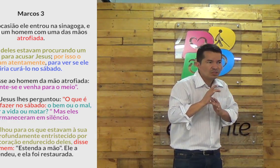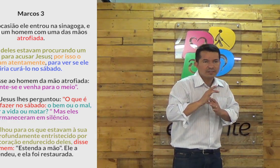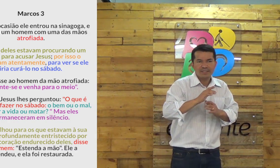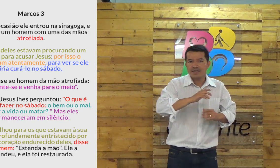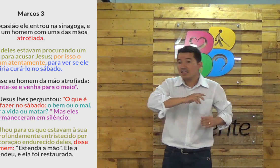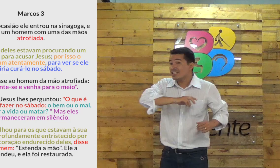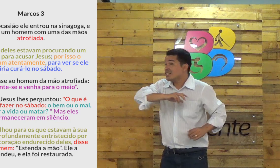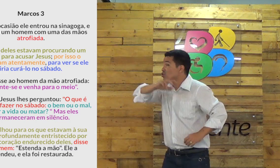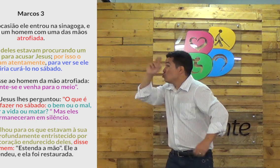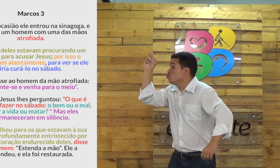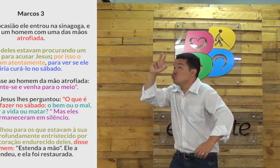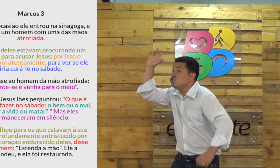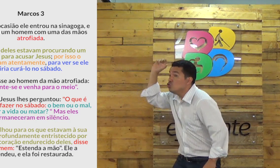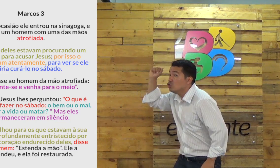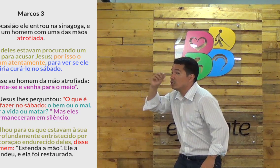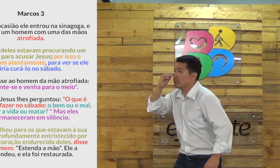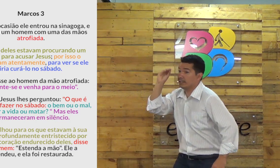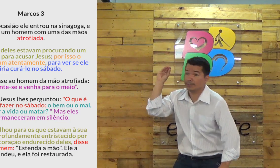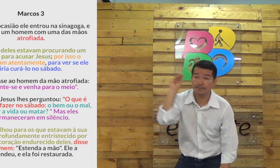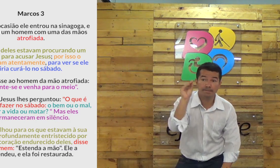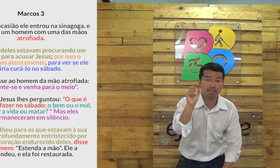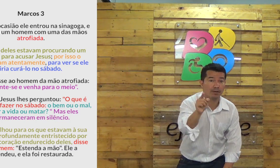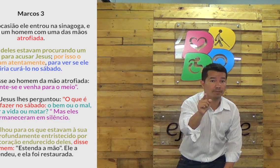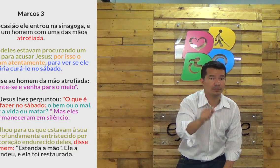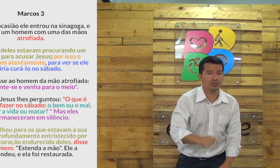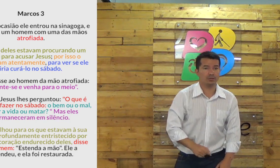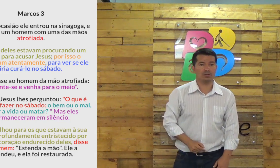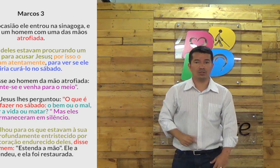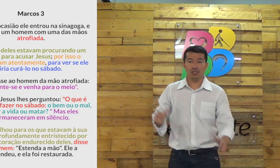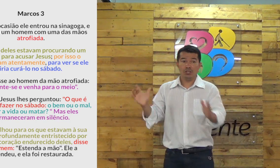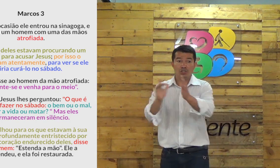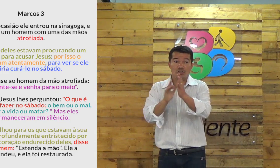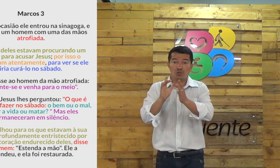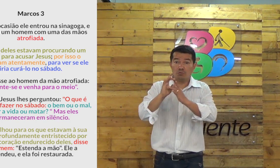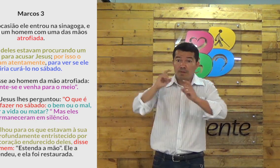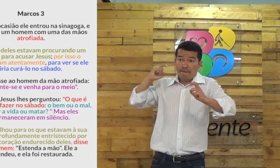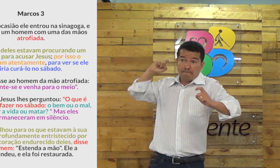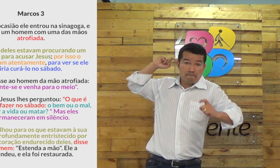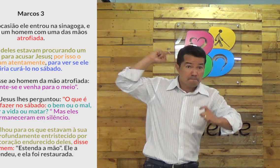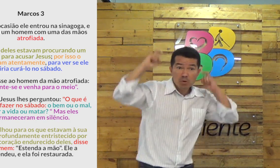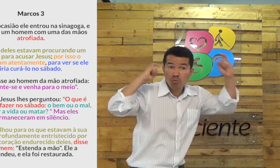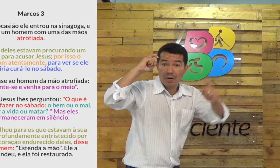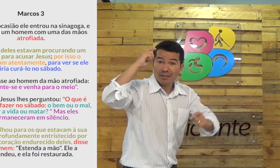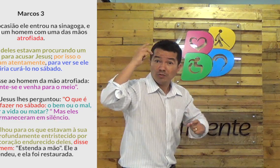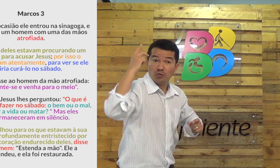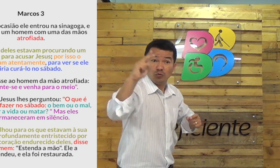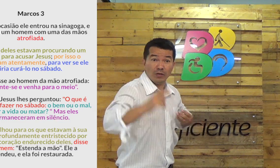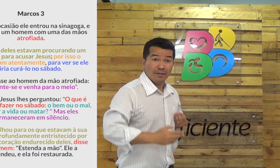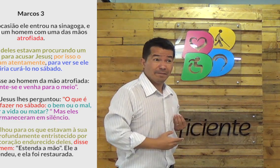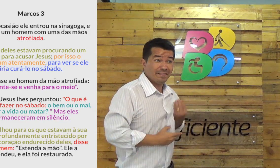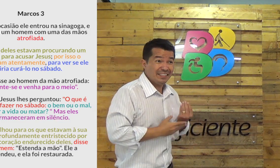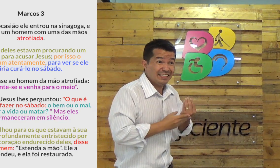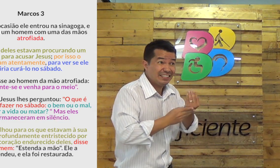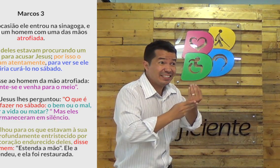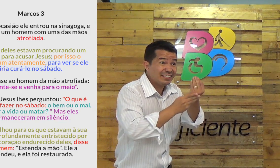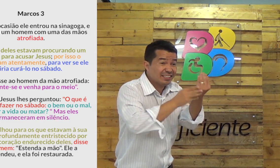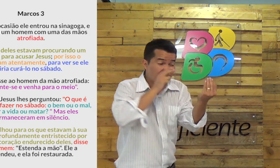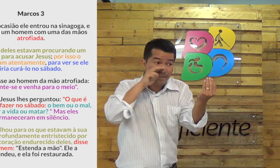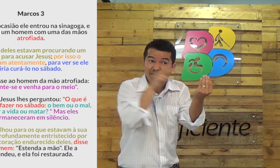Mas Jesus nunca desprezou você. Ele se preocupava demais.